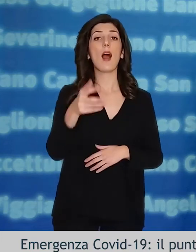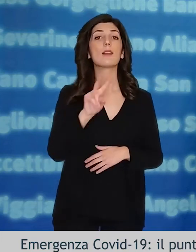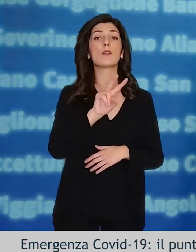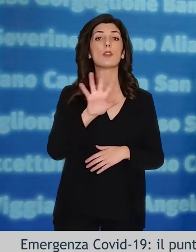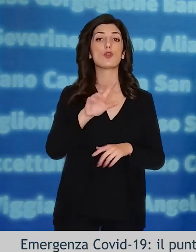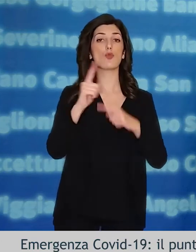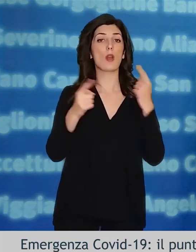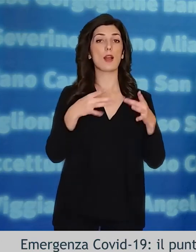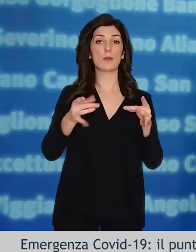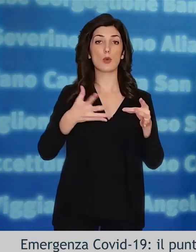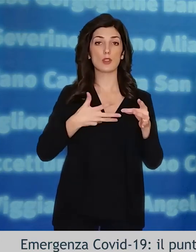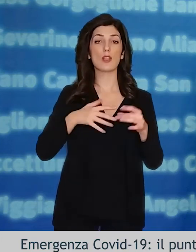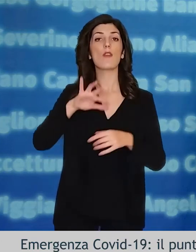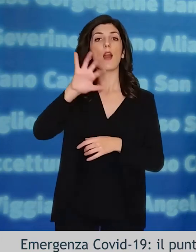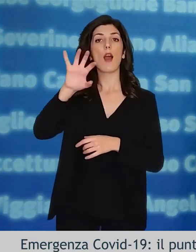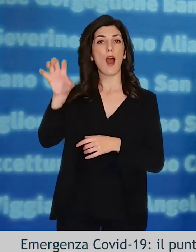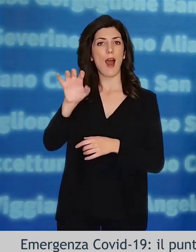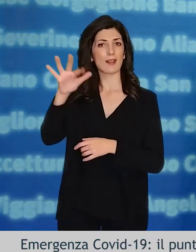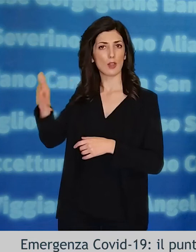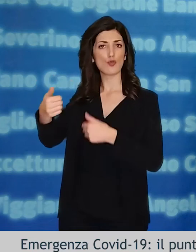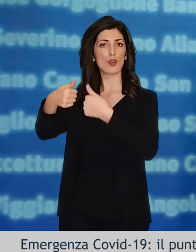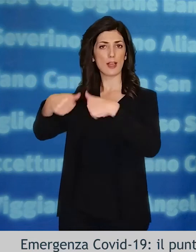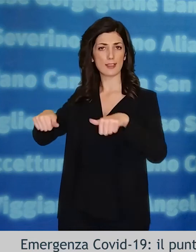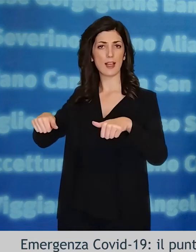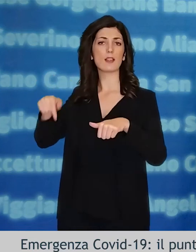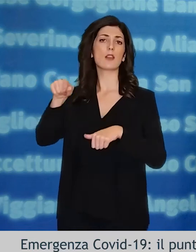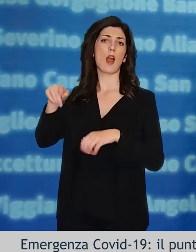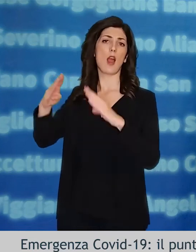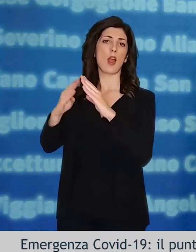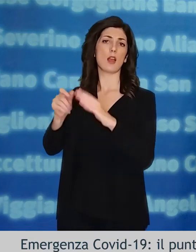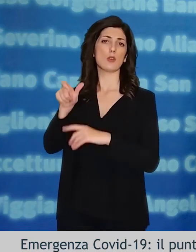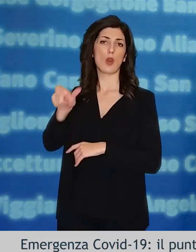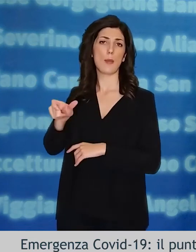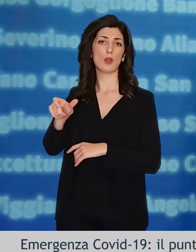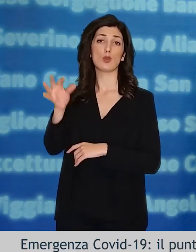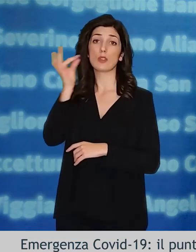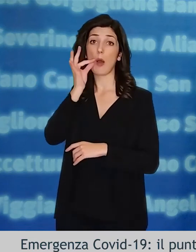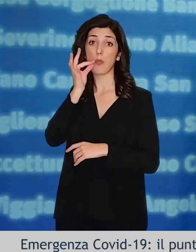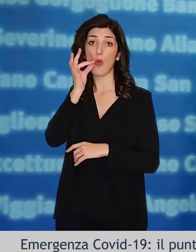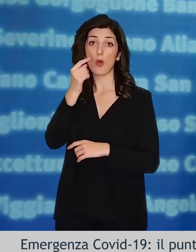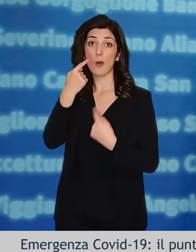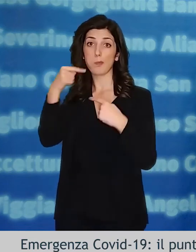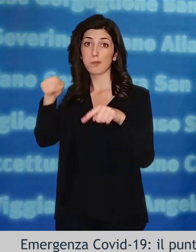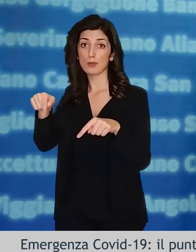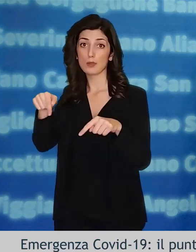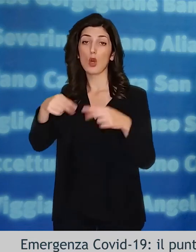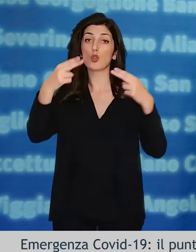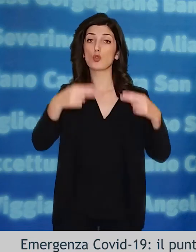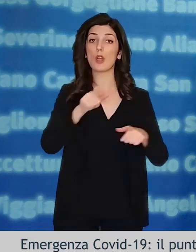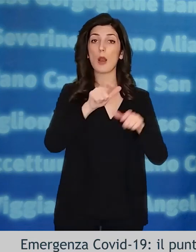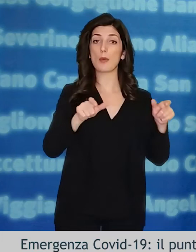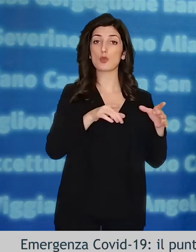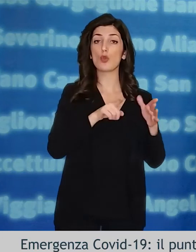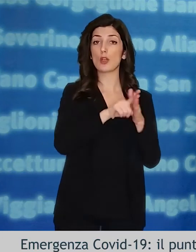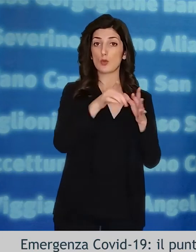Basilicata. Le rimanenti 25 riguardano residenti in altre regioni e lì in isolamento. I suddetti tamponi non